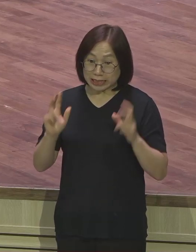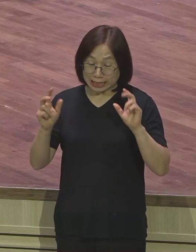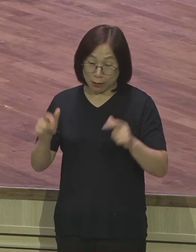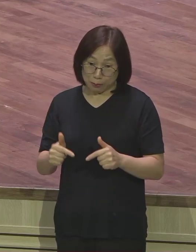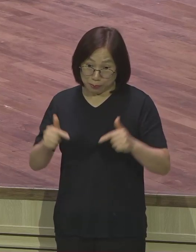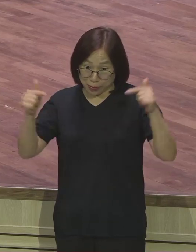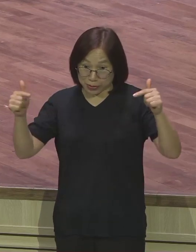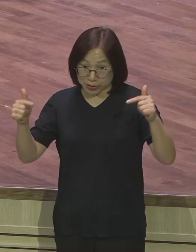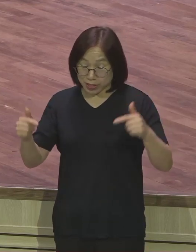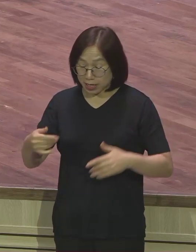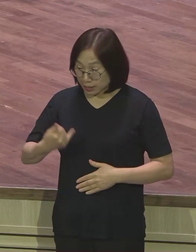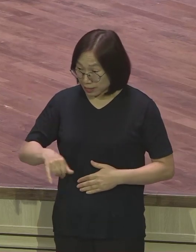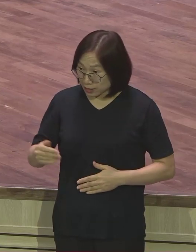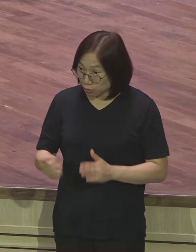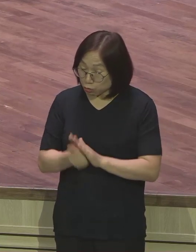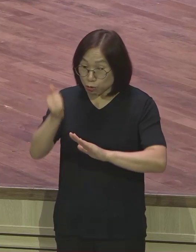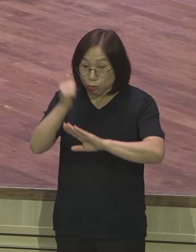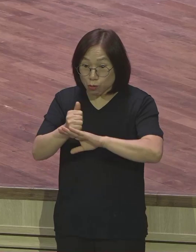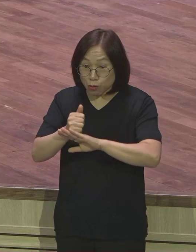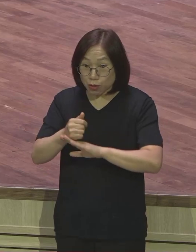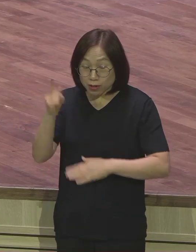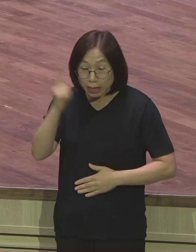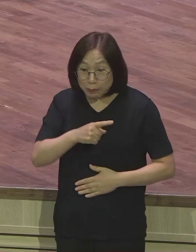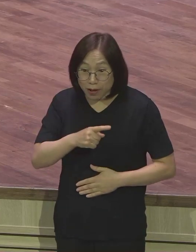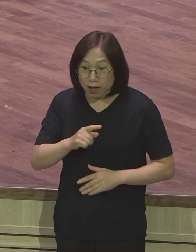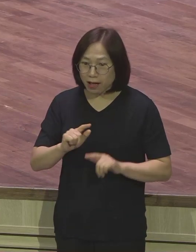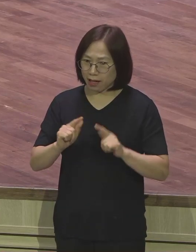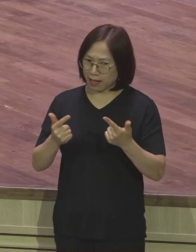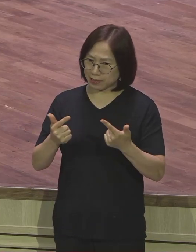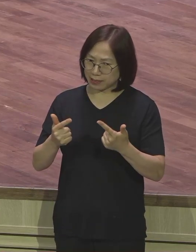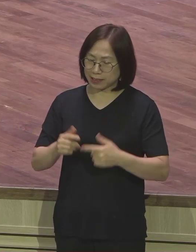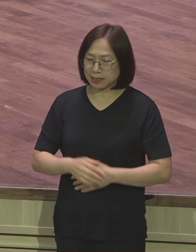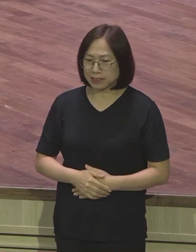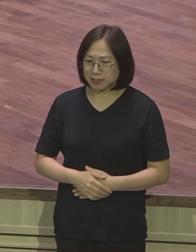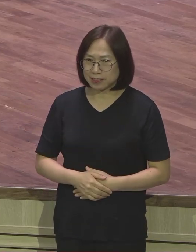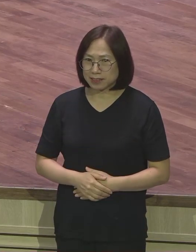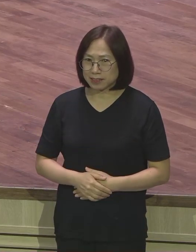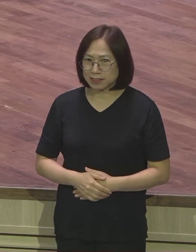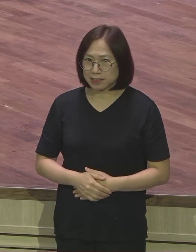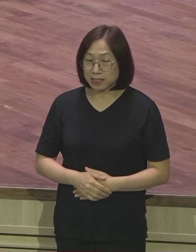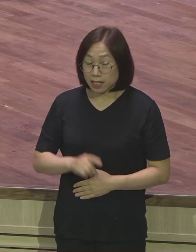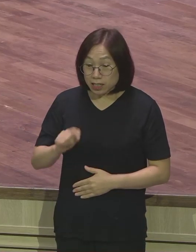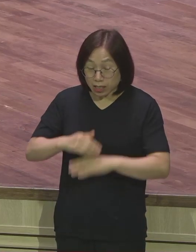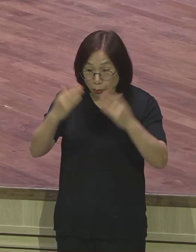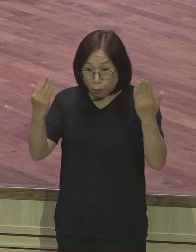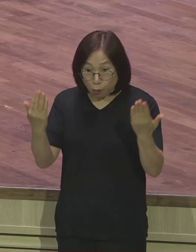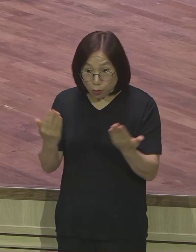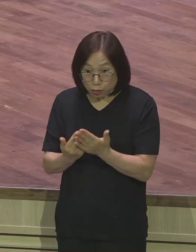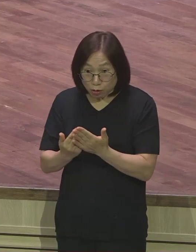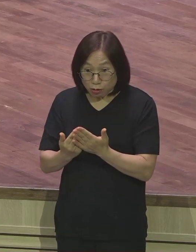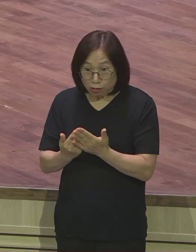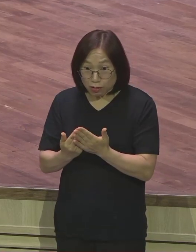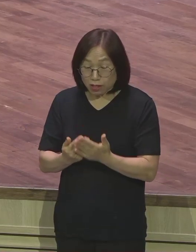아니죠. 나쁘단 말이 아닙니다. 근데 그게 전부 다라면 그게 모든 것이라면 그게 오직이라면